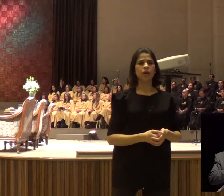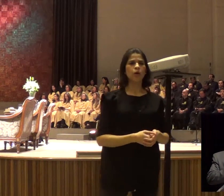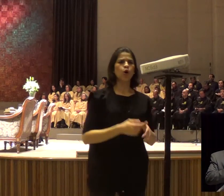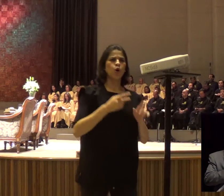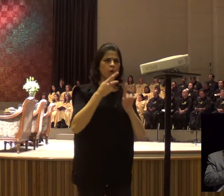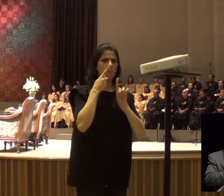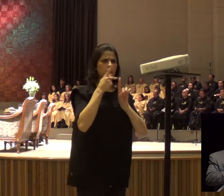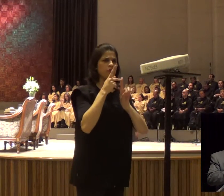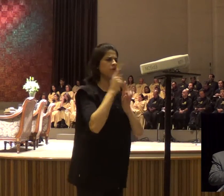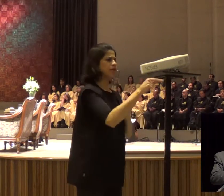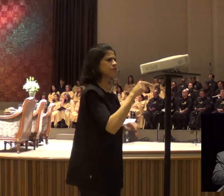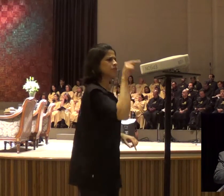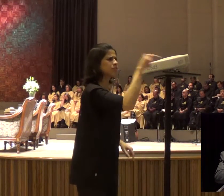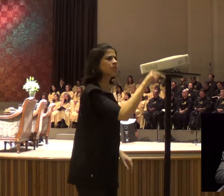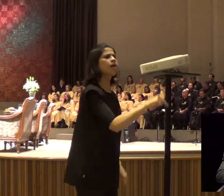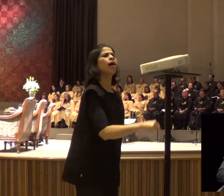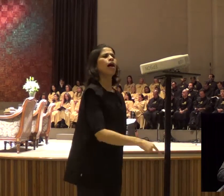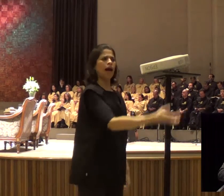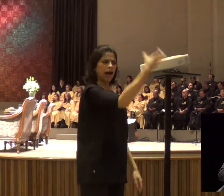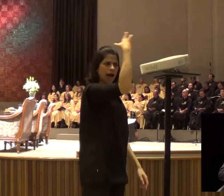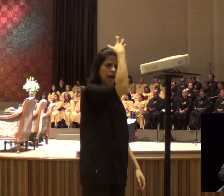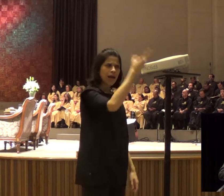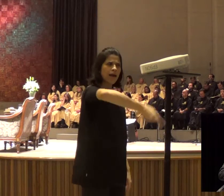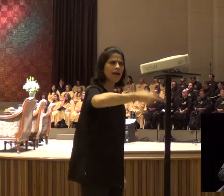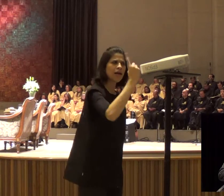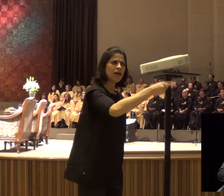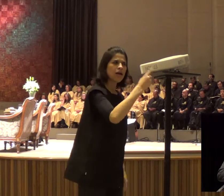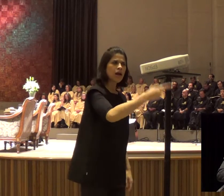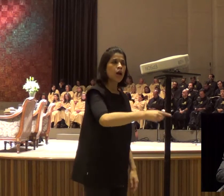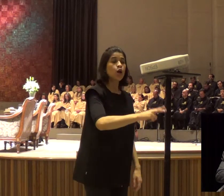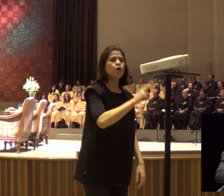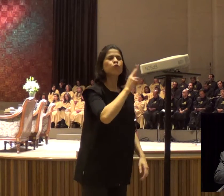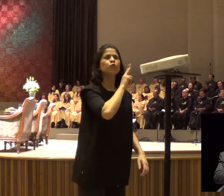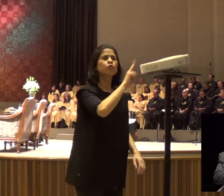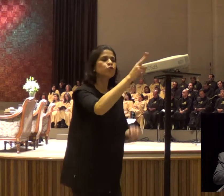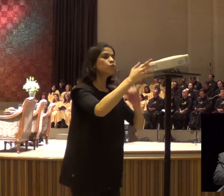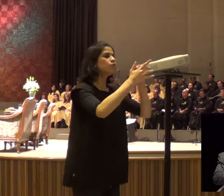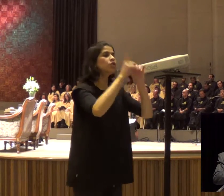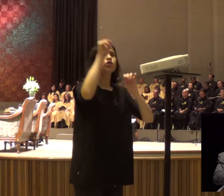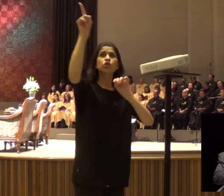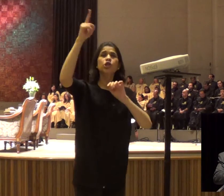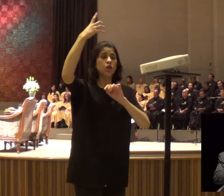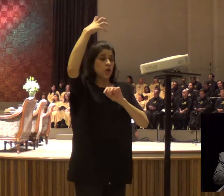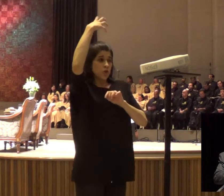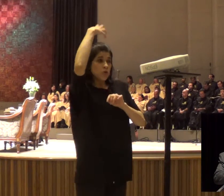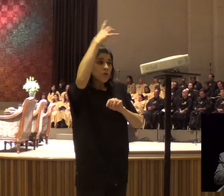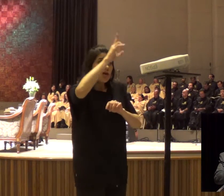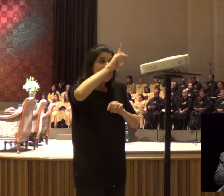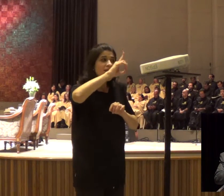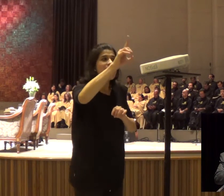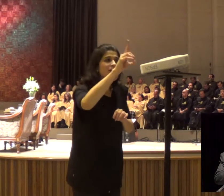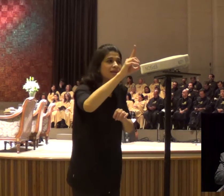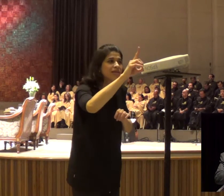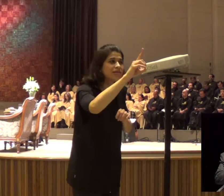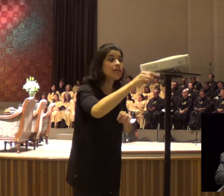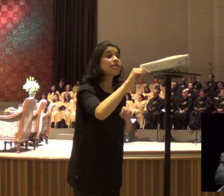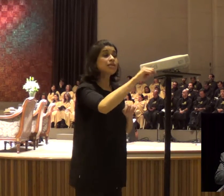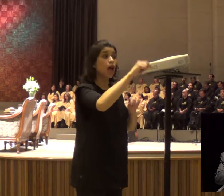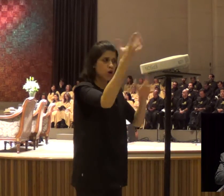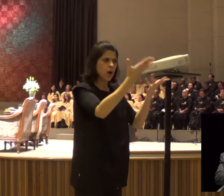juro pelo nome do Senhor, o Deus de Israel, a quem sirvo, que não cairá orvalho, nem chuva,